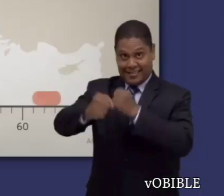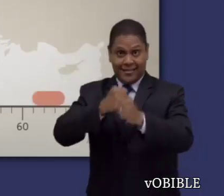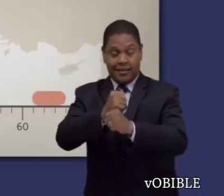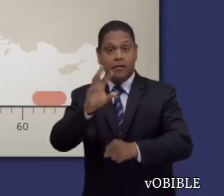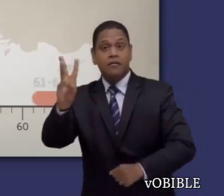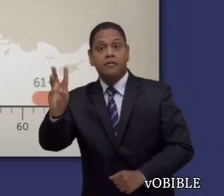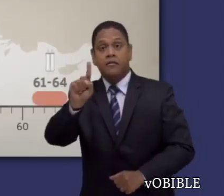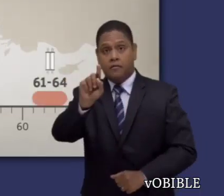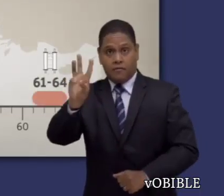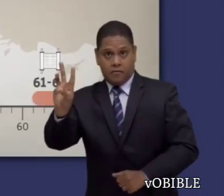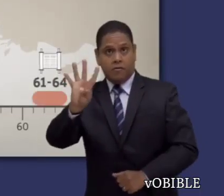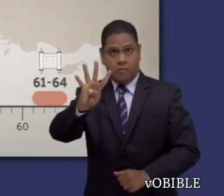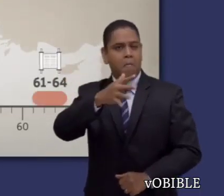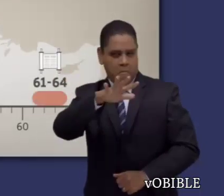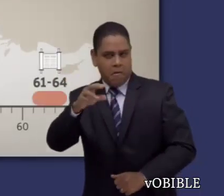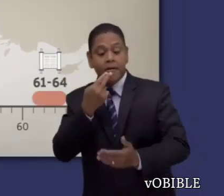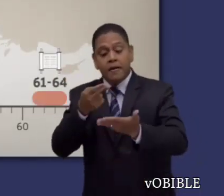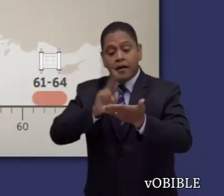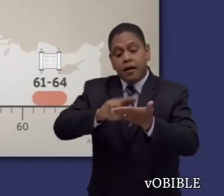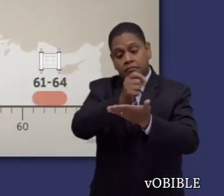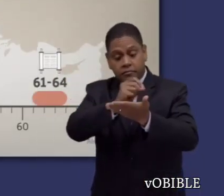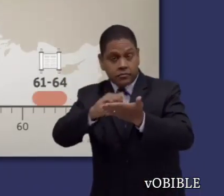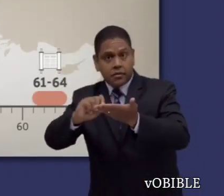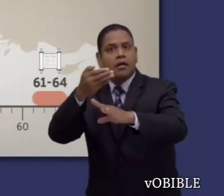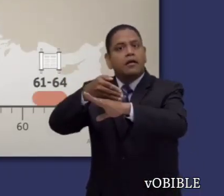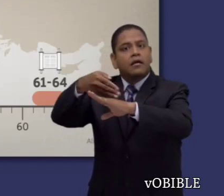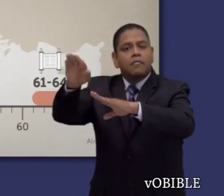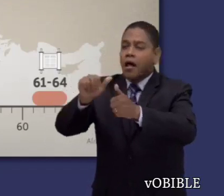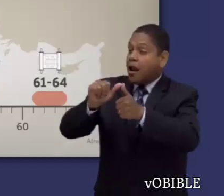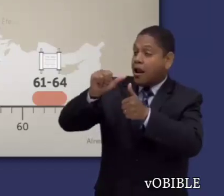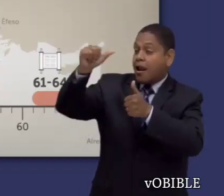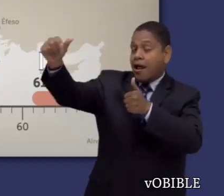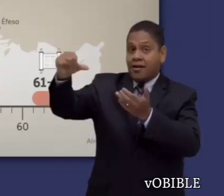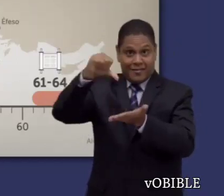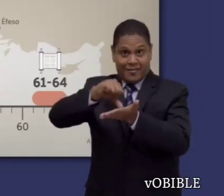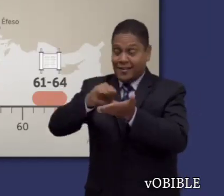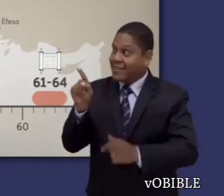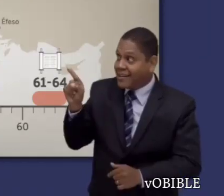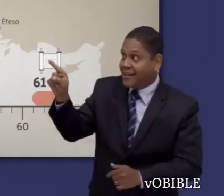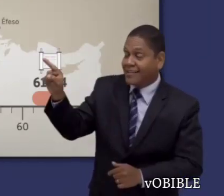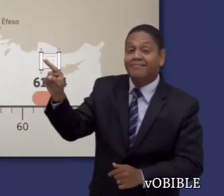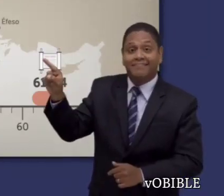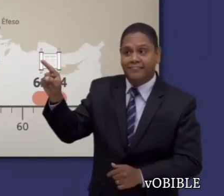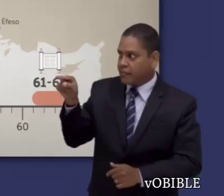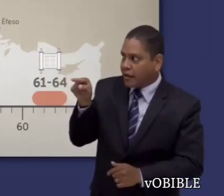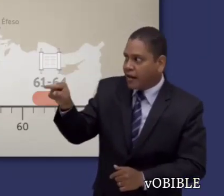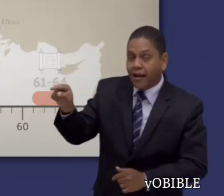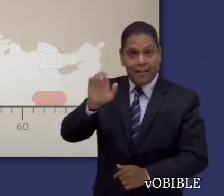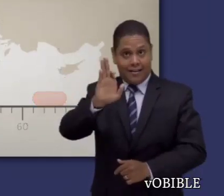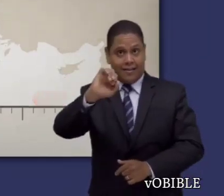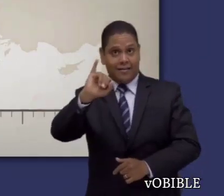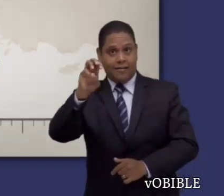entre el año 61 y 64. Pablo da a entender que para entonces Timoteo estaba en Éfeso.